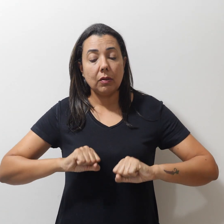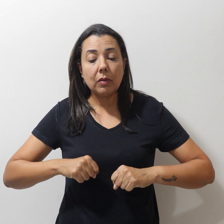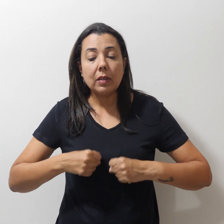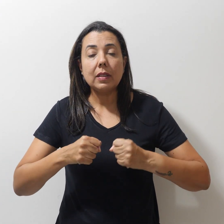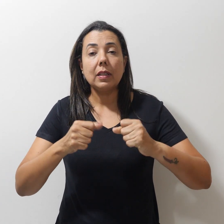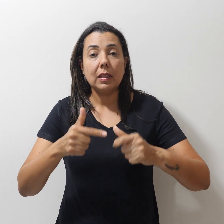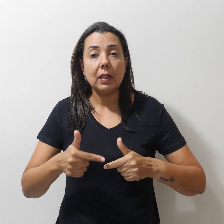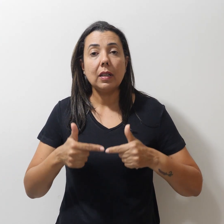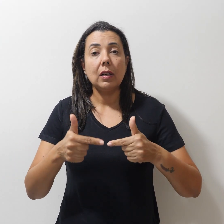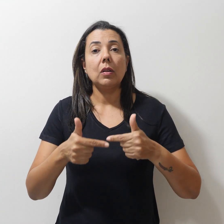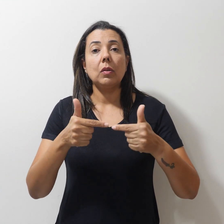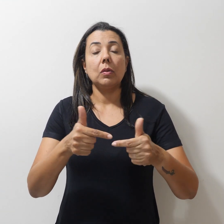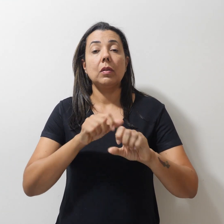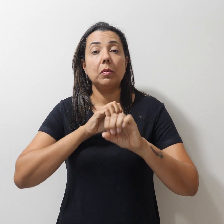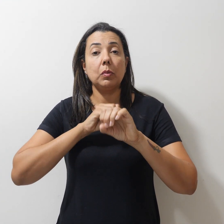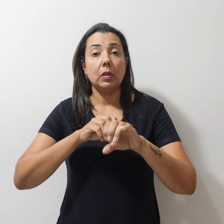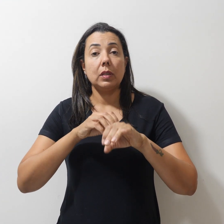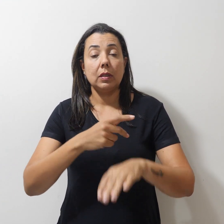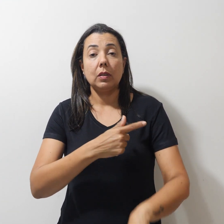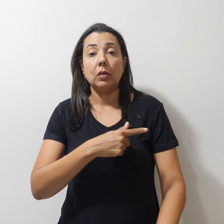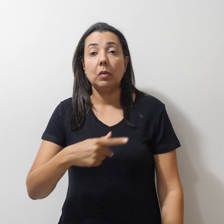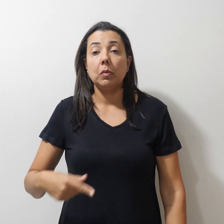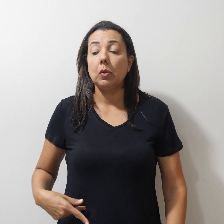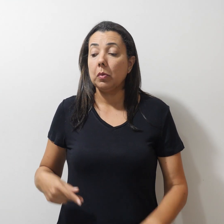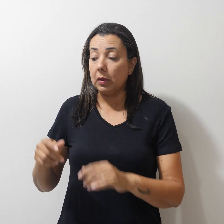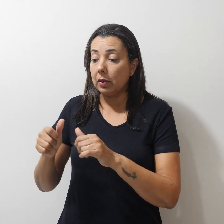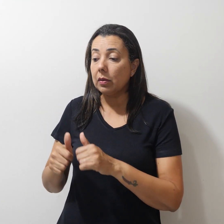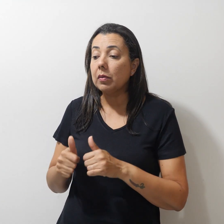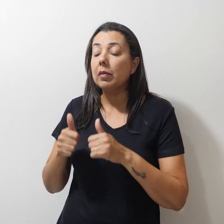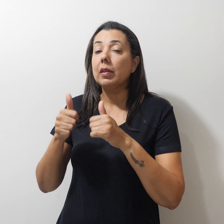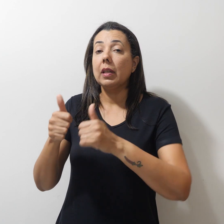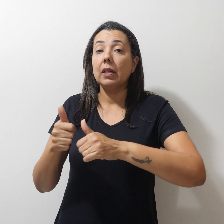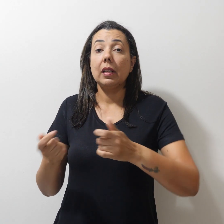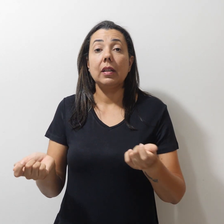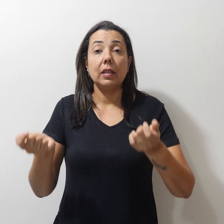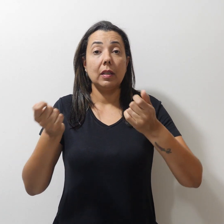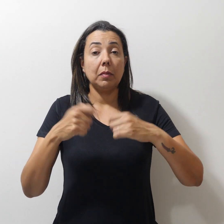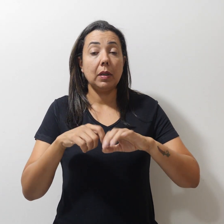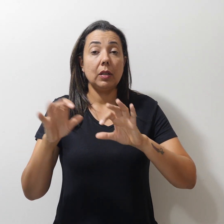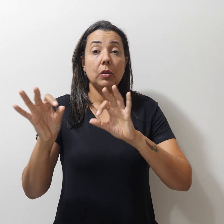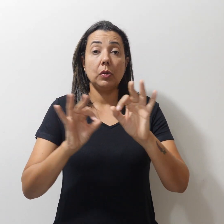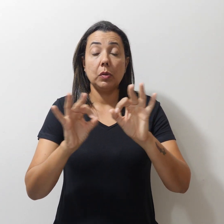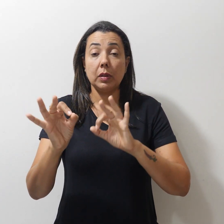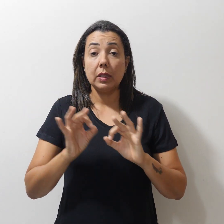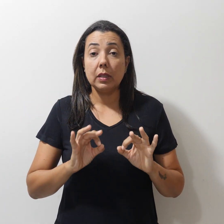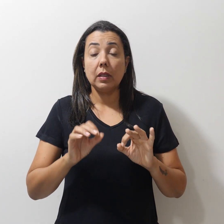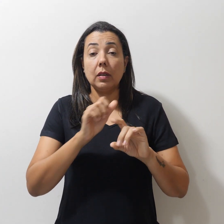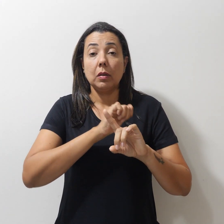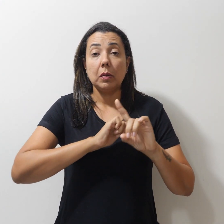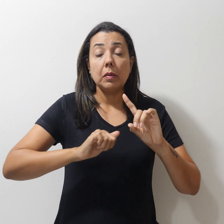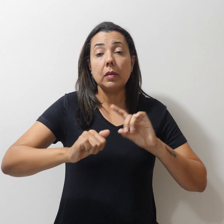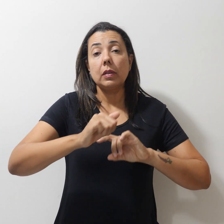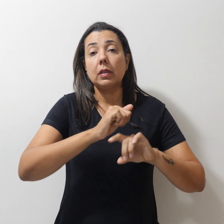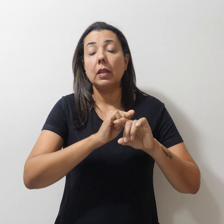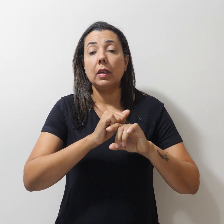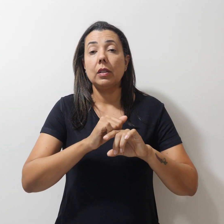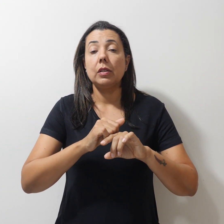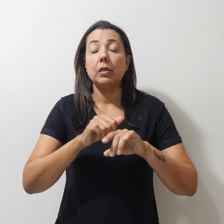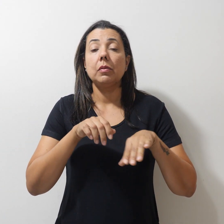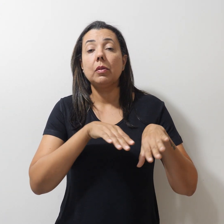luta por uma educação pública de qualidade capaz de construir uma sociedade mais justa, onde